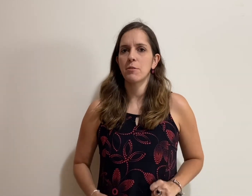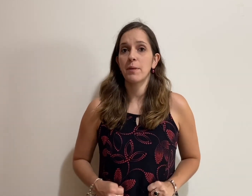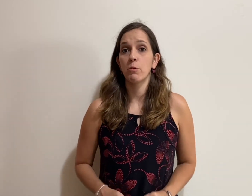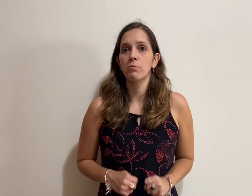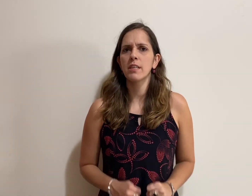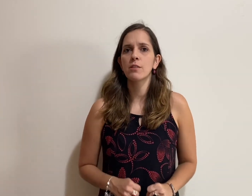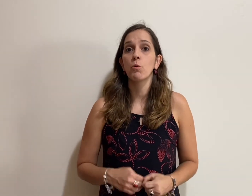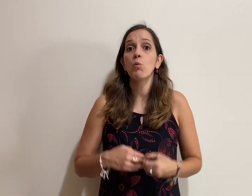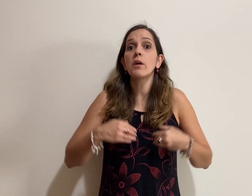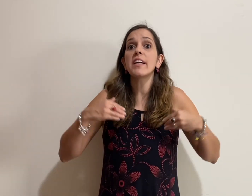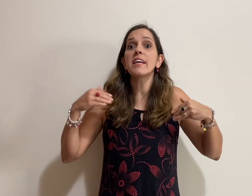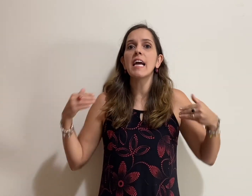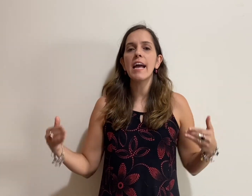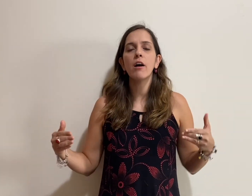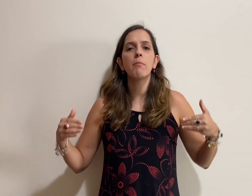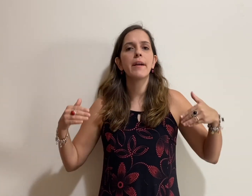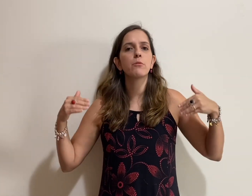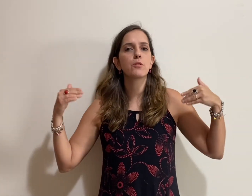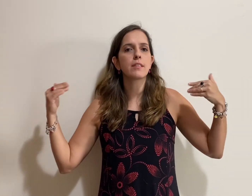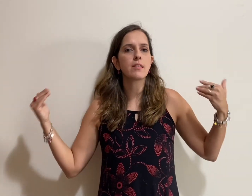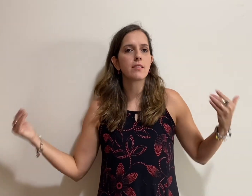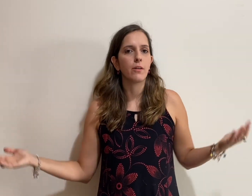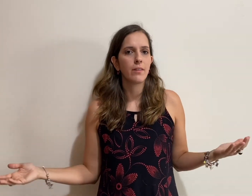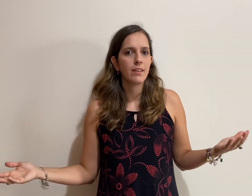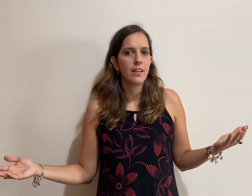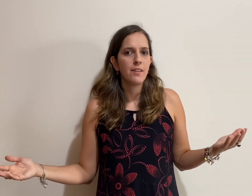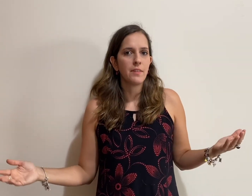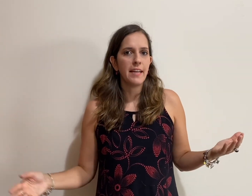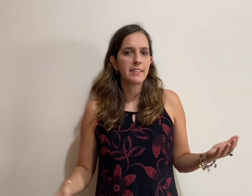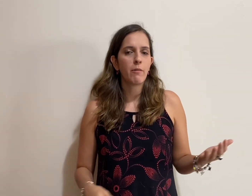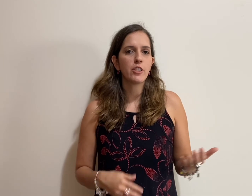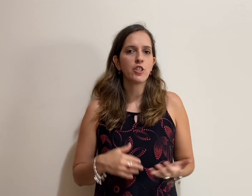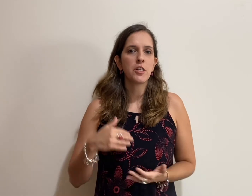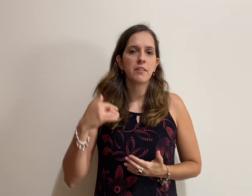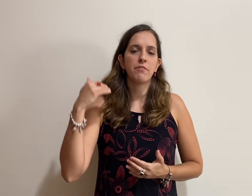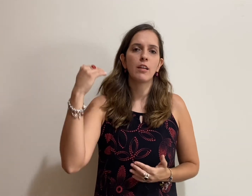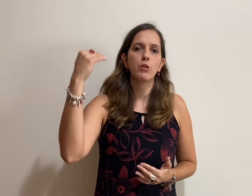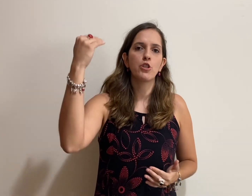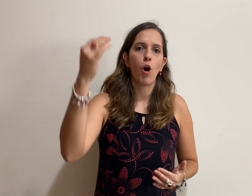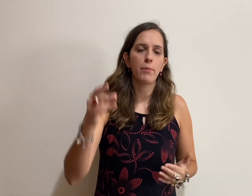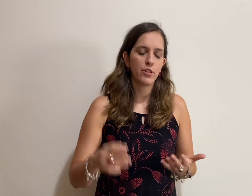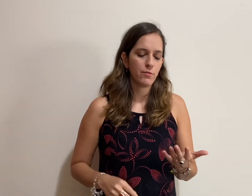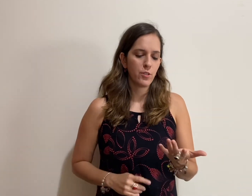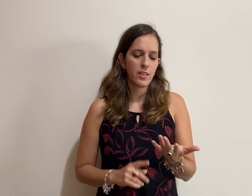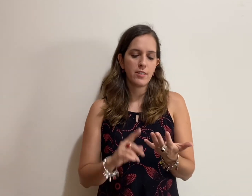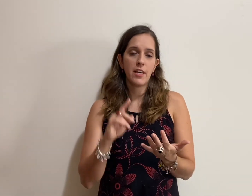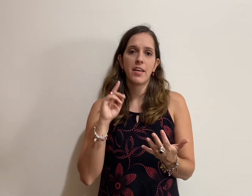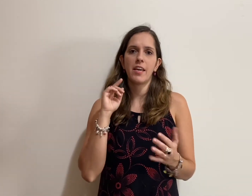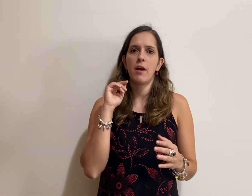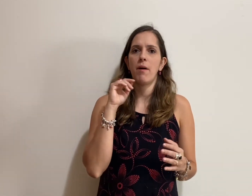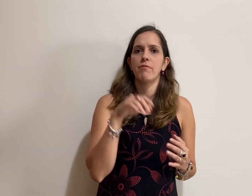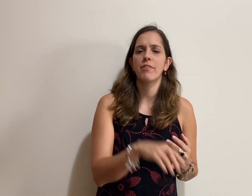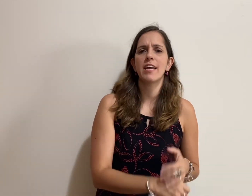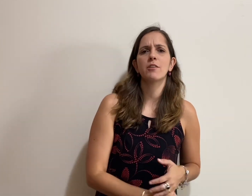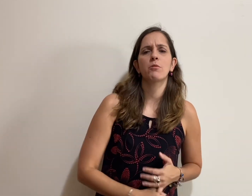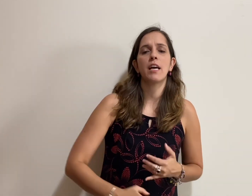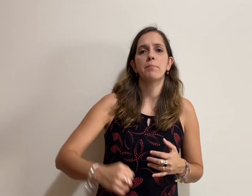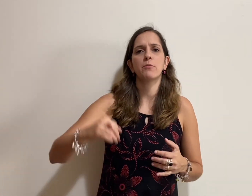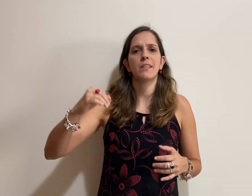perguntando o que é uma ilustração, né? Então, a gente já falou de obras de vocês aí, que é o afresco, que é a pintura na